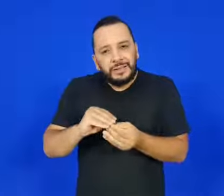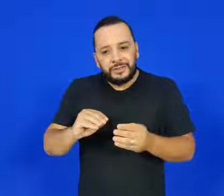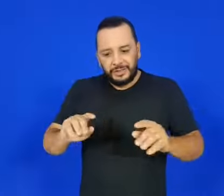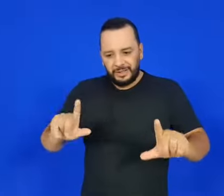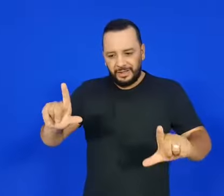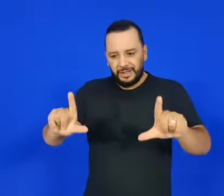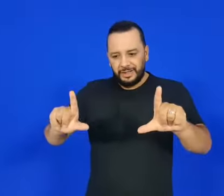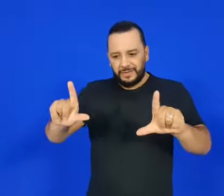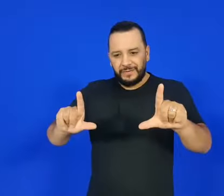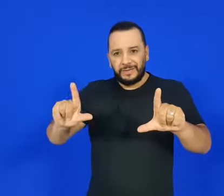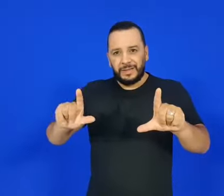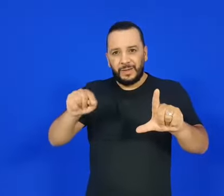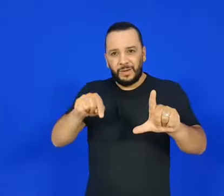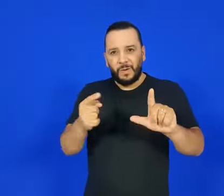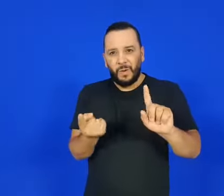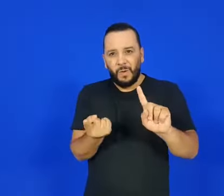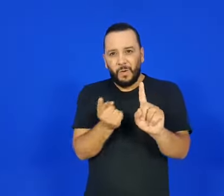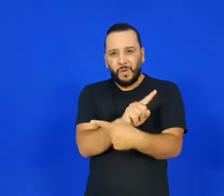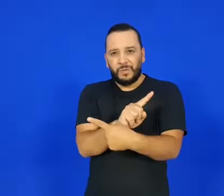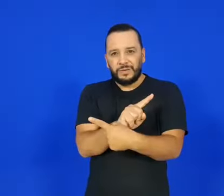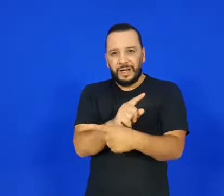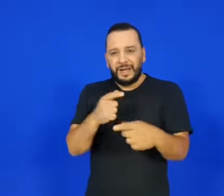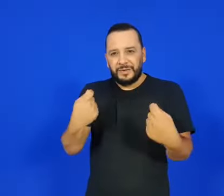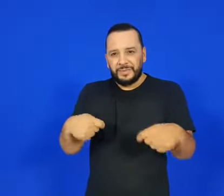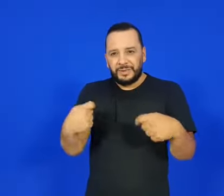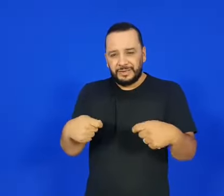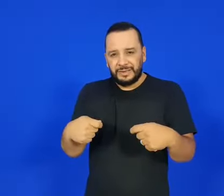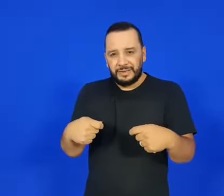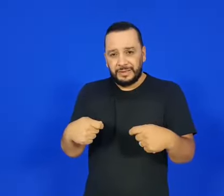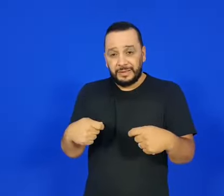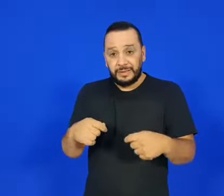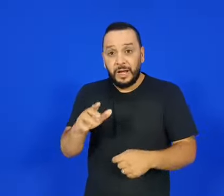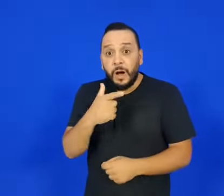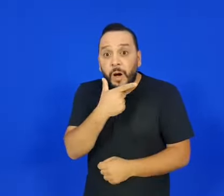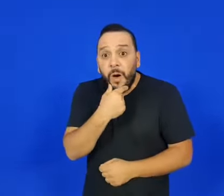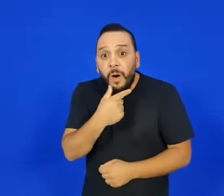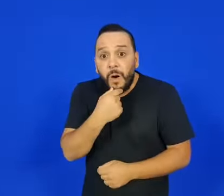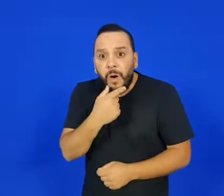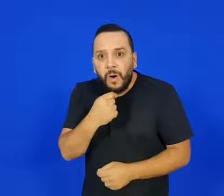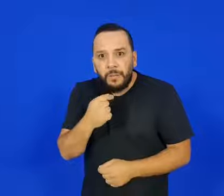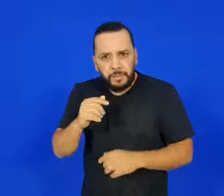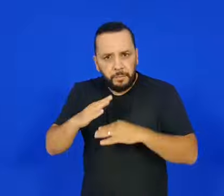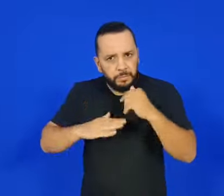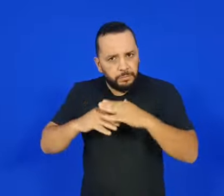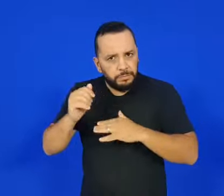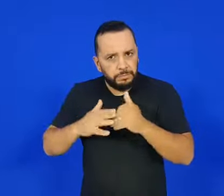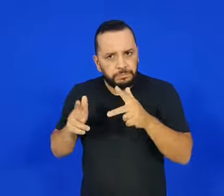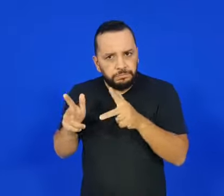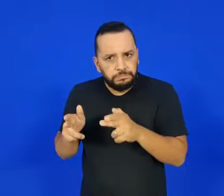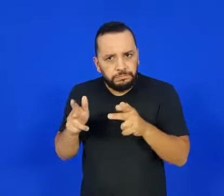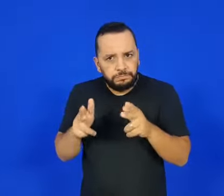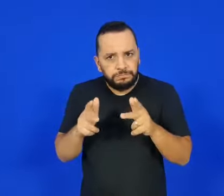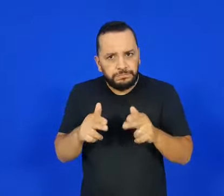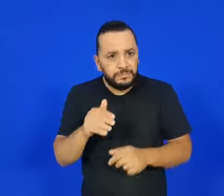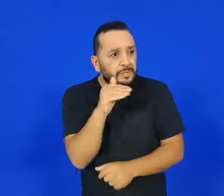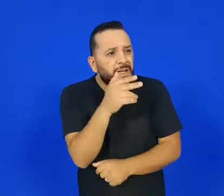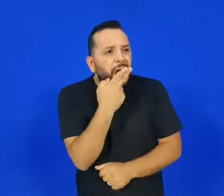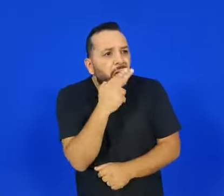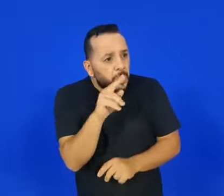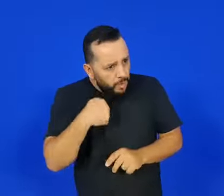Então, eu entendi que se o monitor está de frente para mim, eu preciso virar do lado ao contrário dos personagens, das pessoas que aparecem